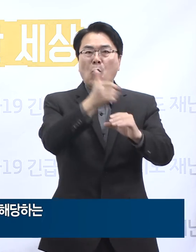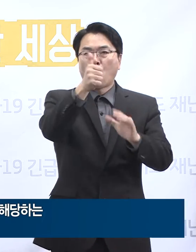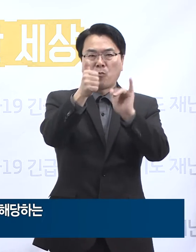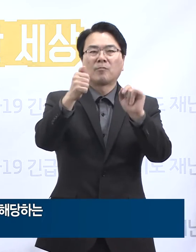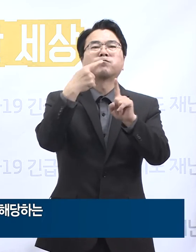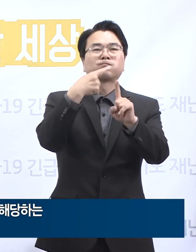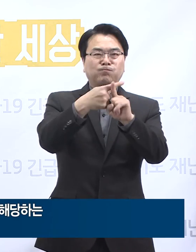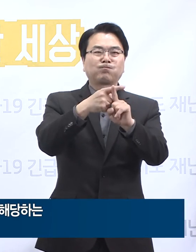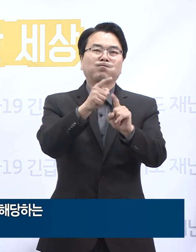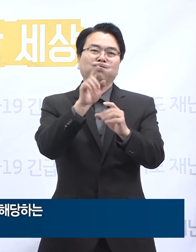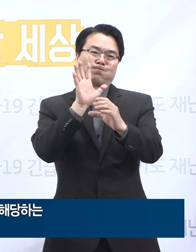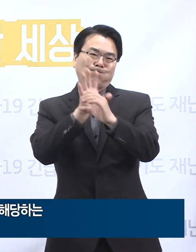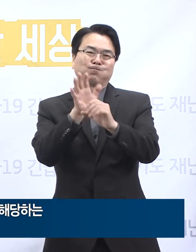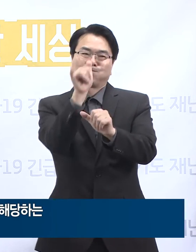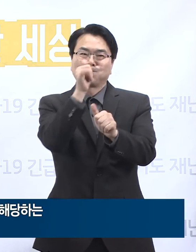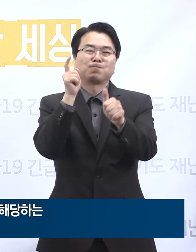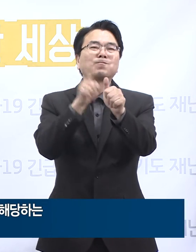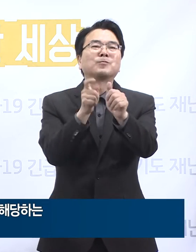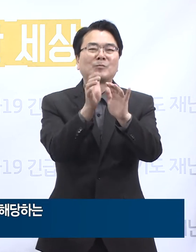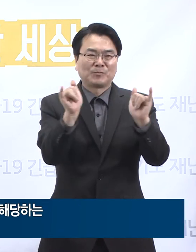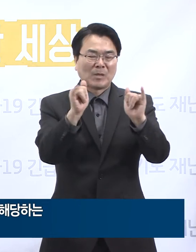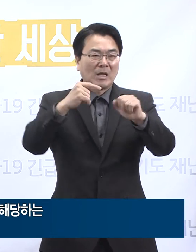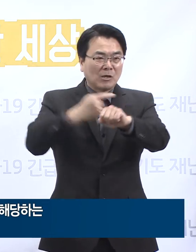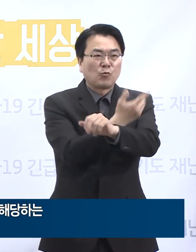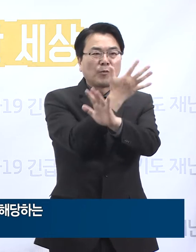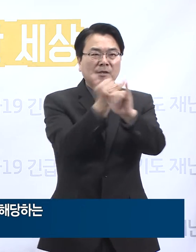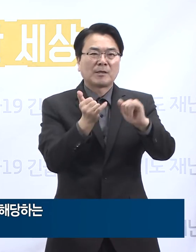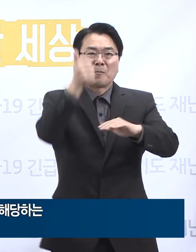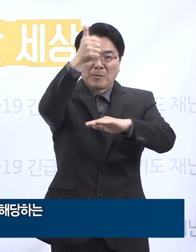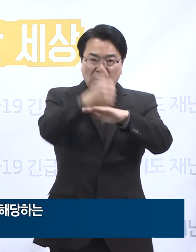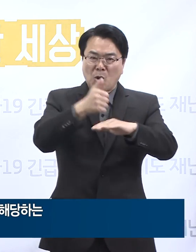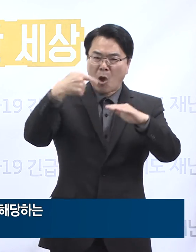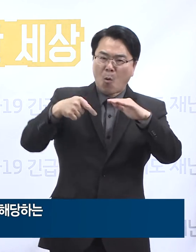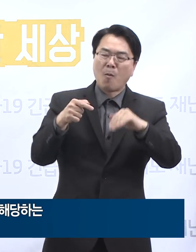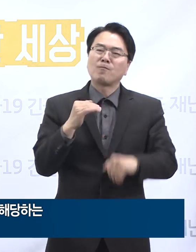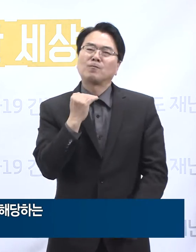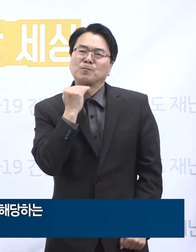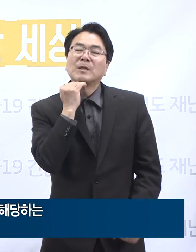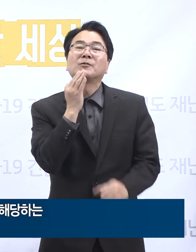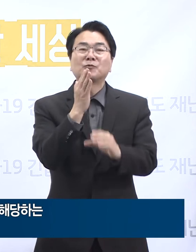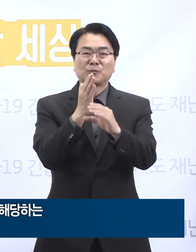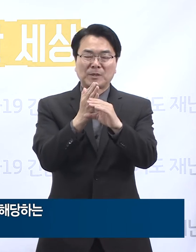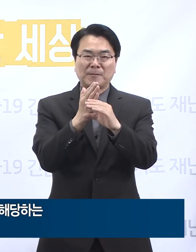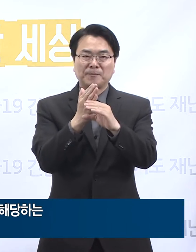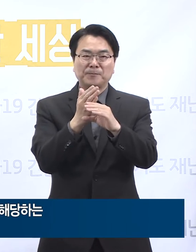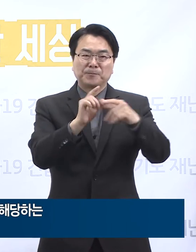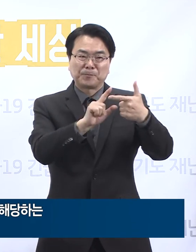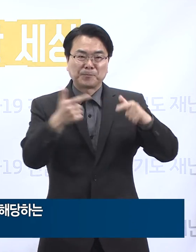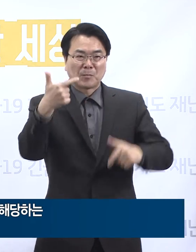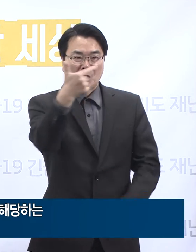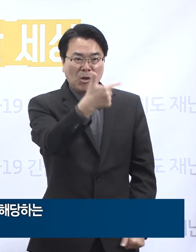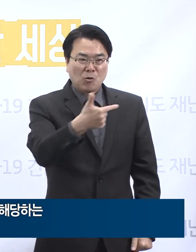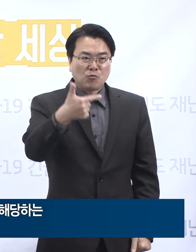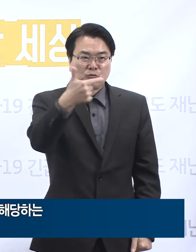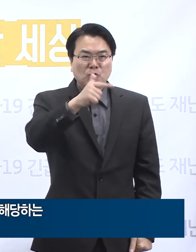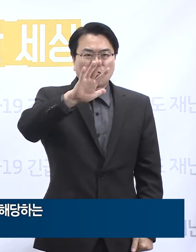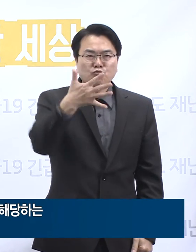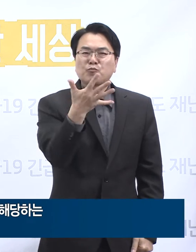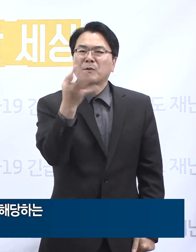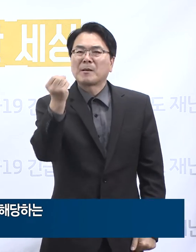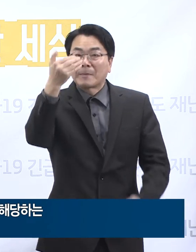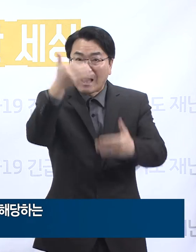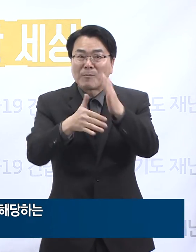판정을 받았고 496명은 결과를 기다리는 중입니다. 나머지 6,934명에